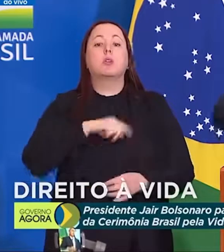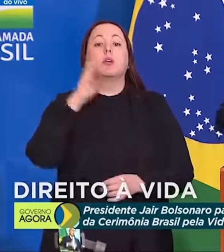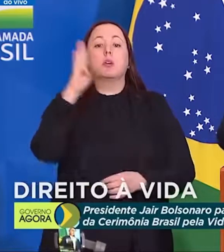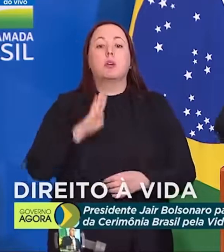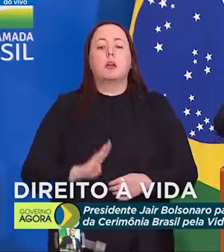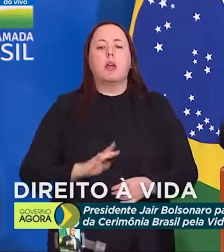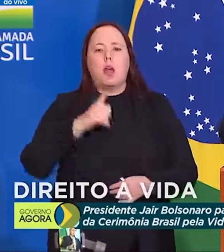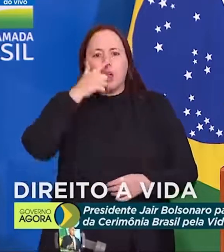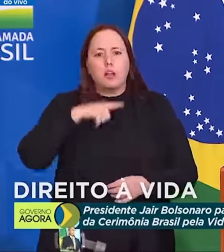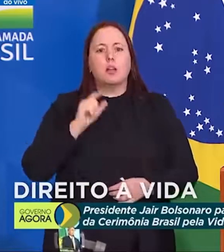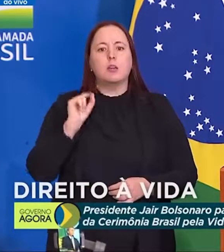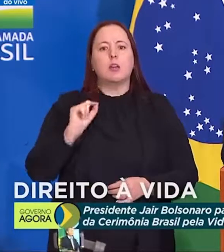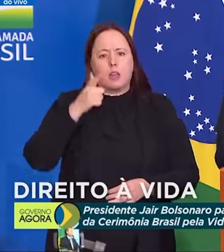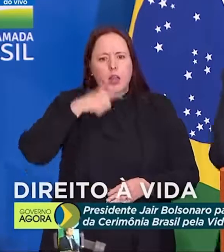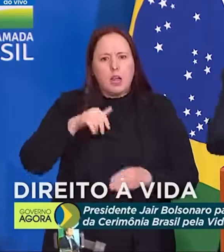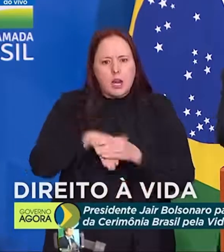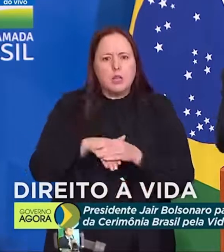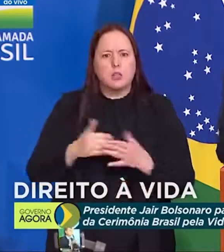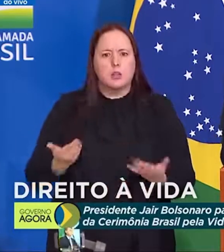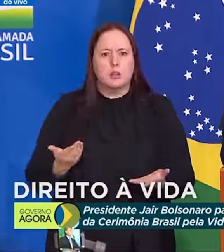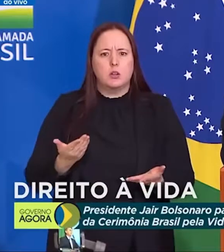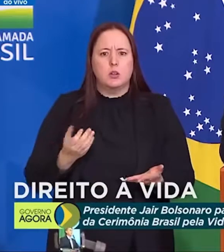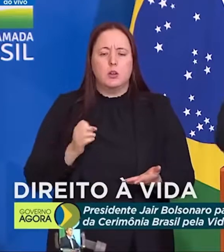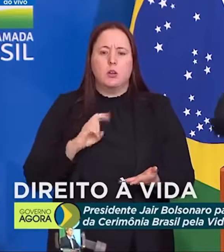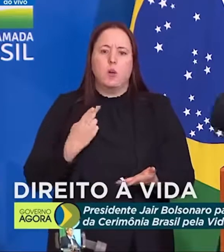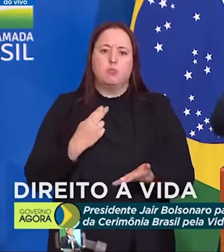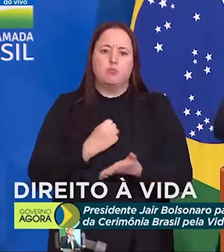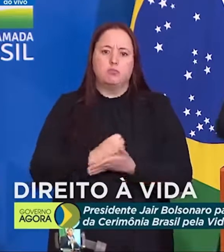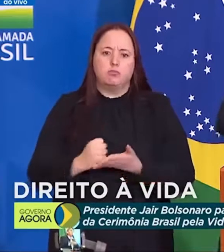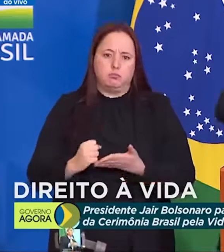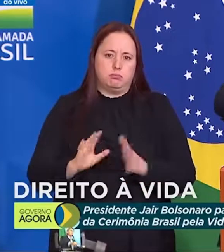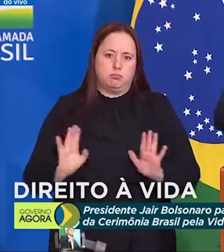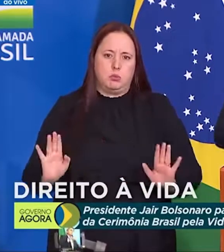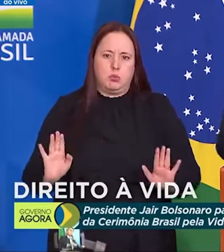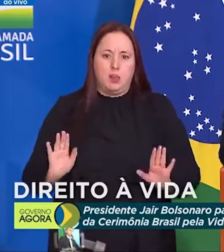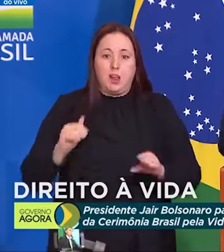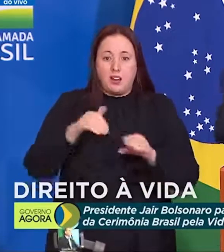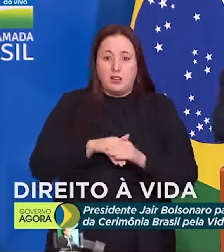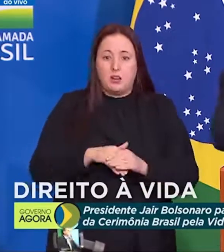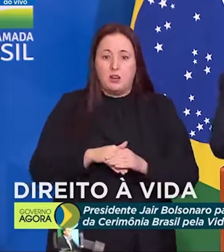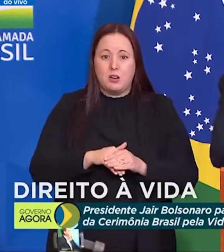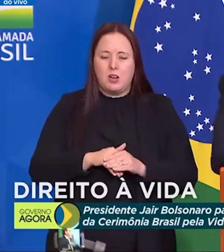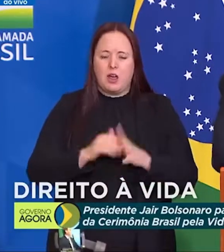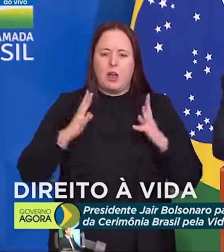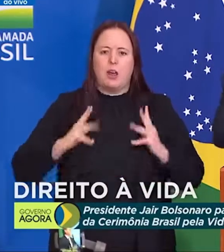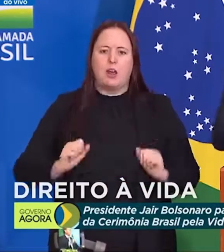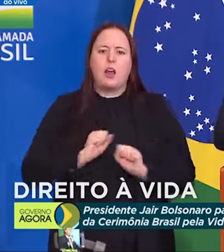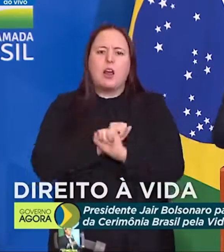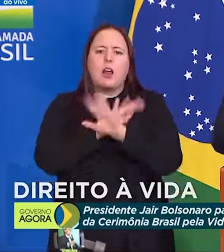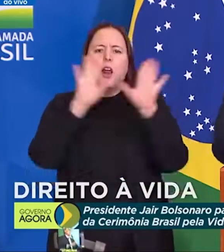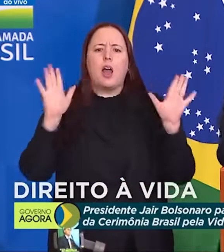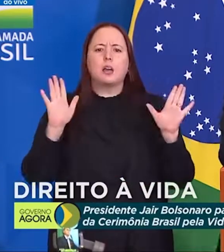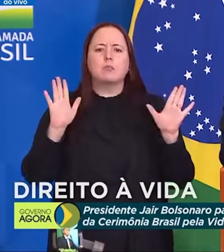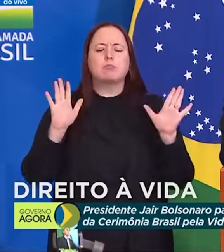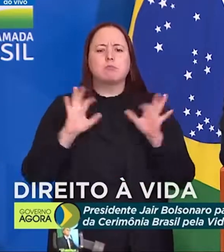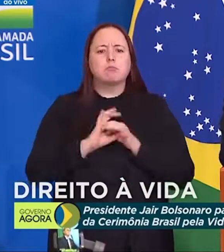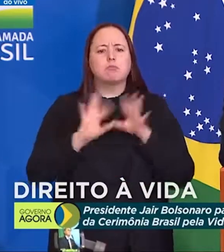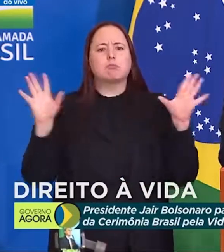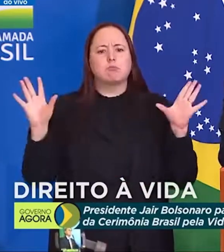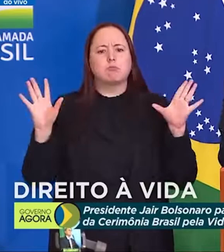Ganhe quem ganhar as eleições. Eu entregue a faixa. Numas eleições limpas, democráticas e auditáveis.